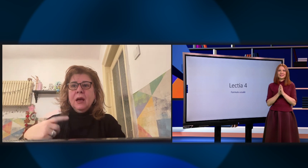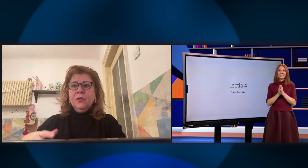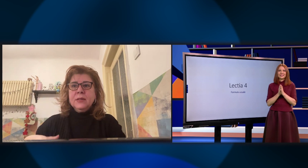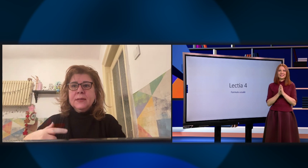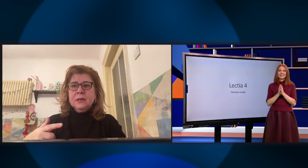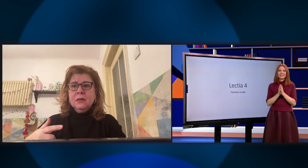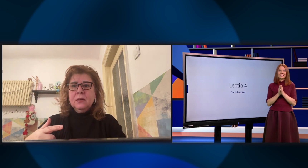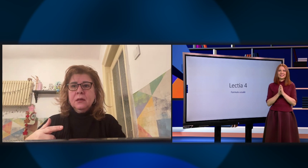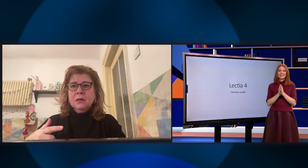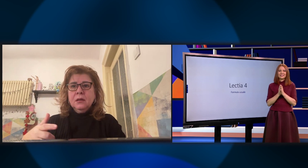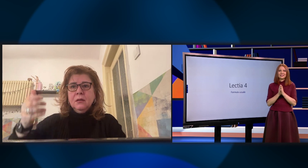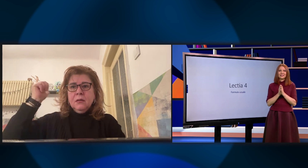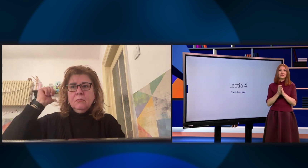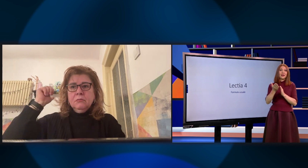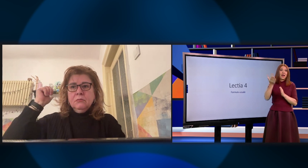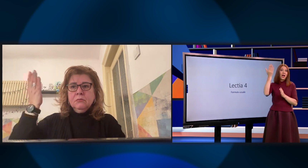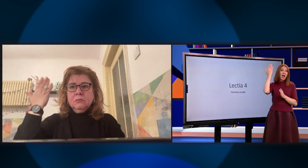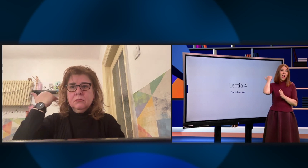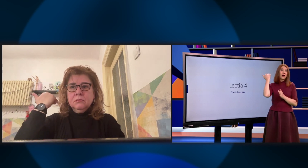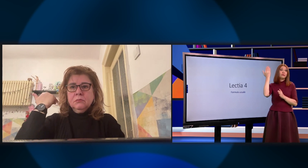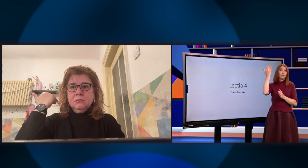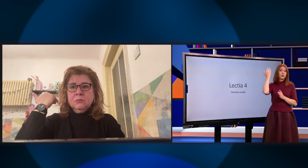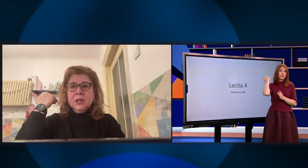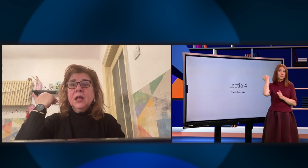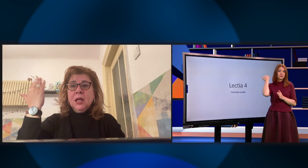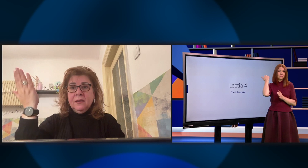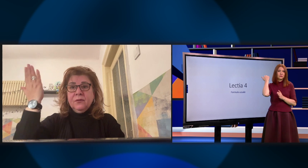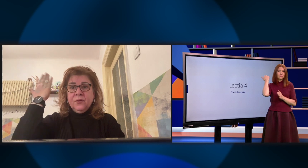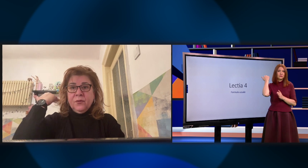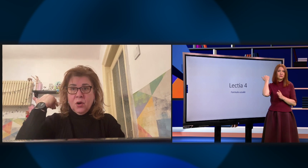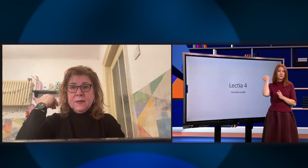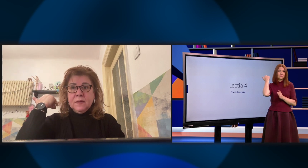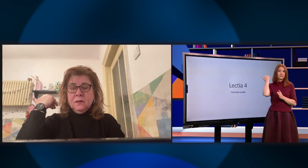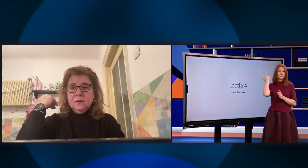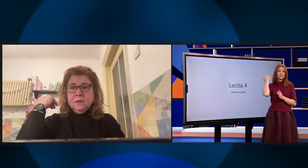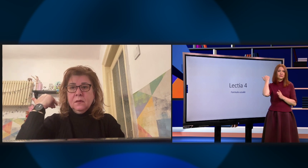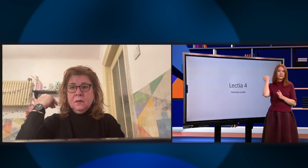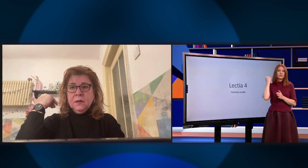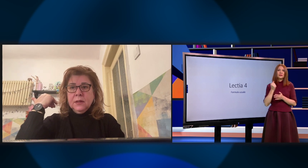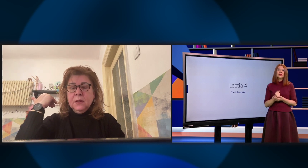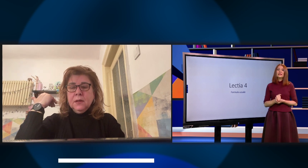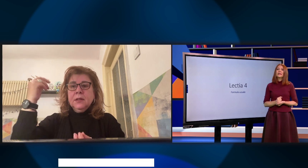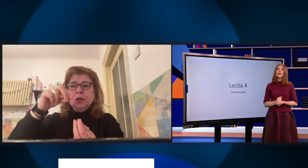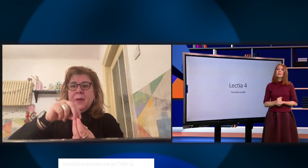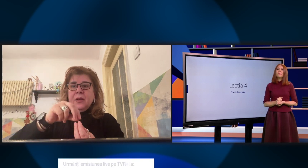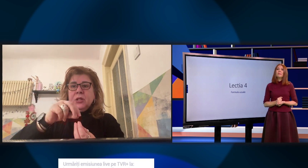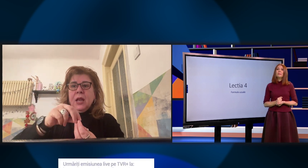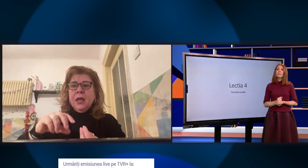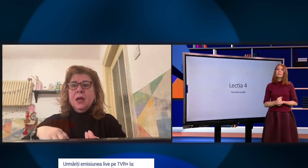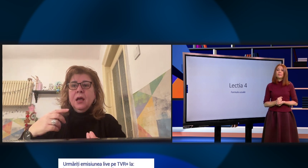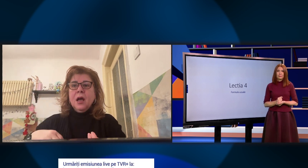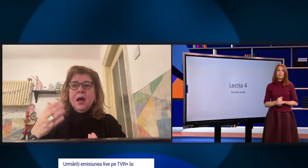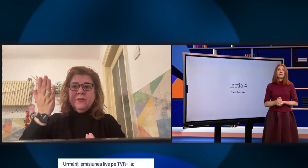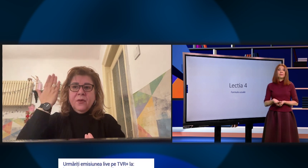Paștele a fost... a fost... A fost... Deci